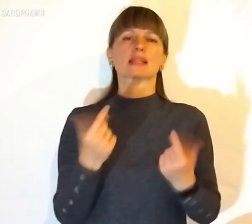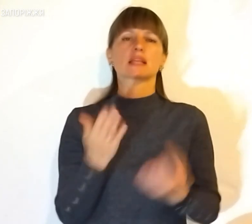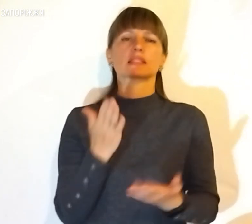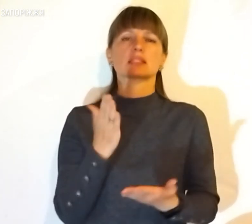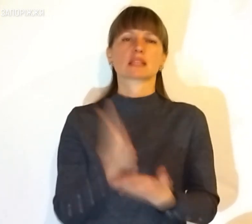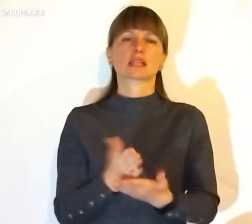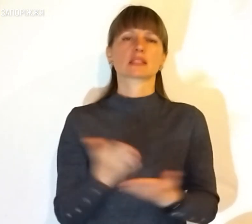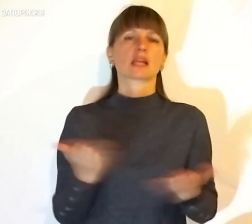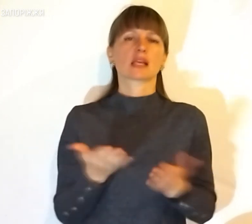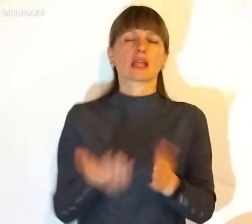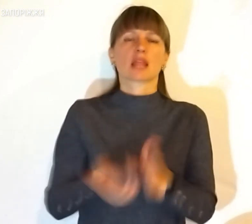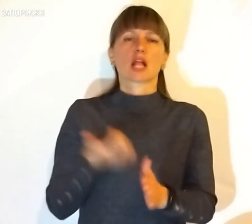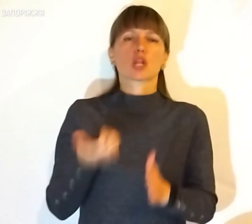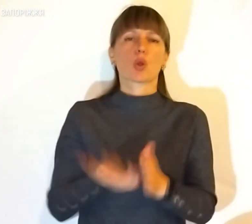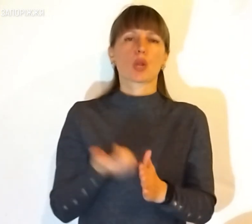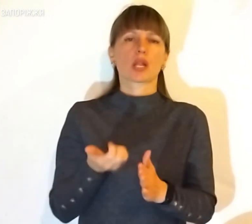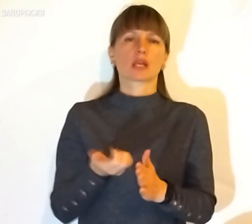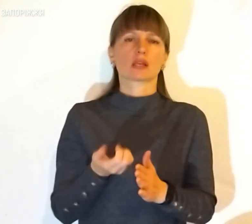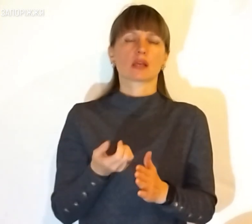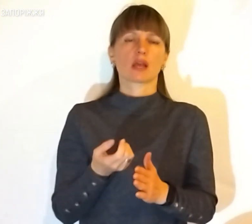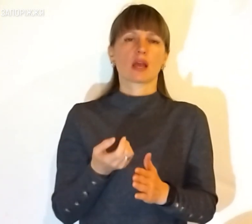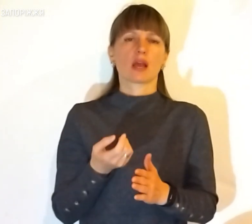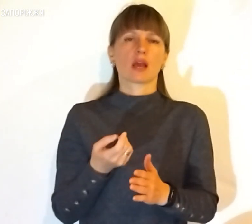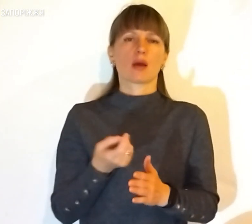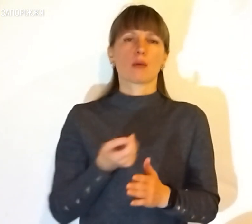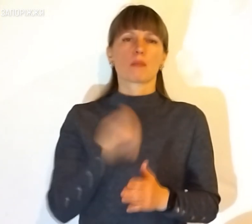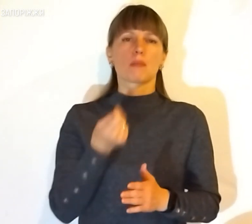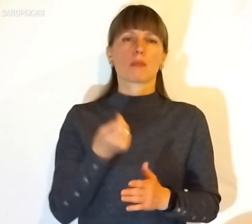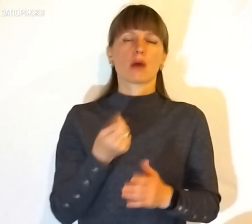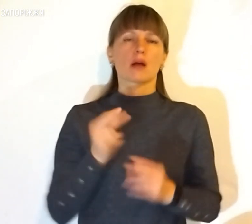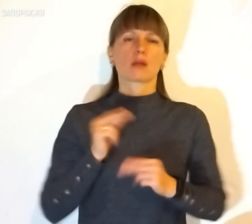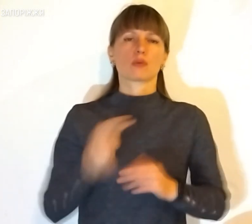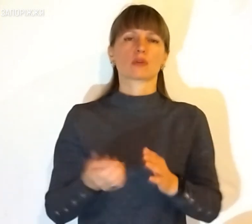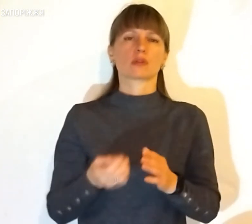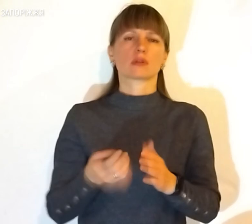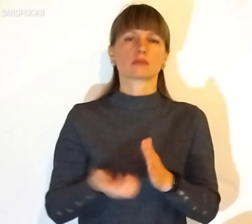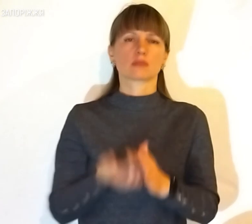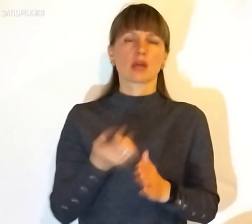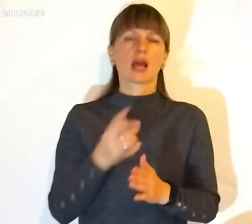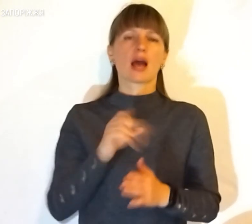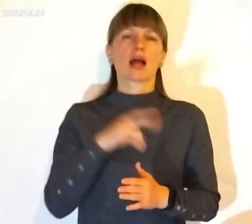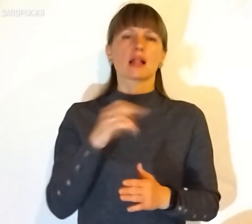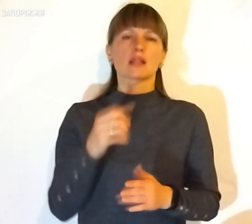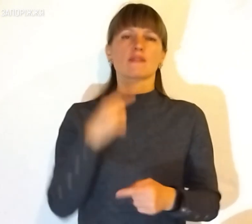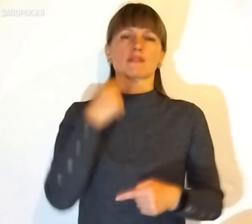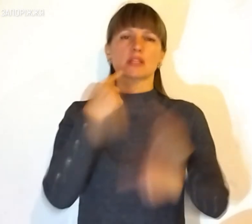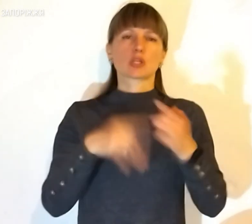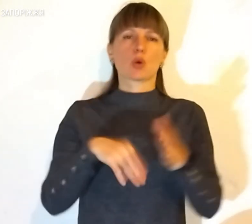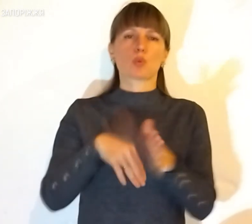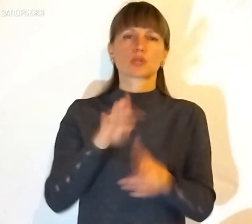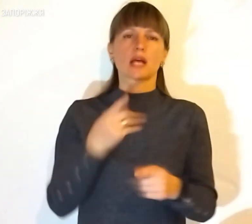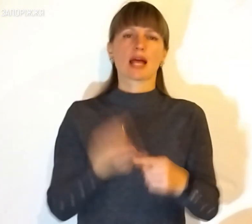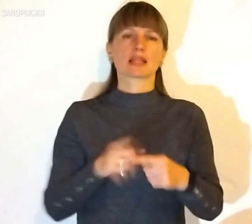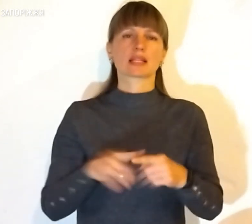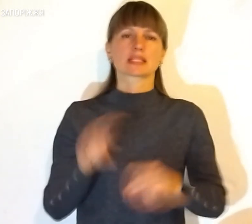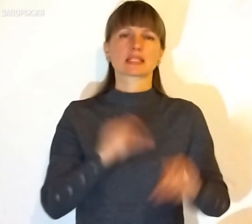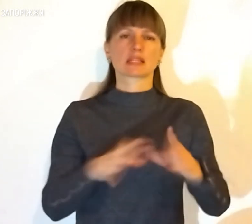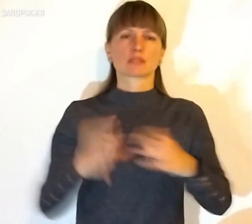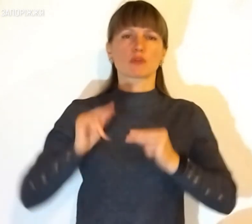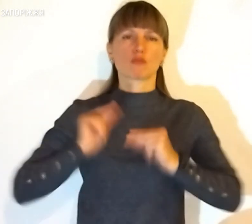якісь недоліки, недопрацьовані речі, але постійно вдосконалюється ця система співпраці